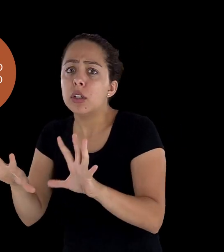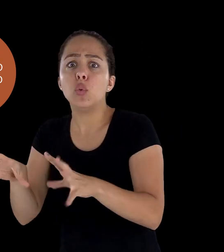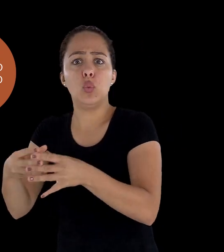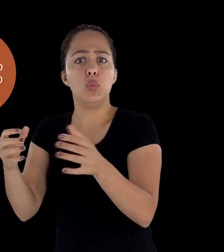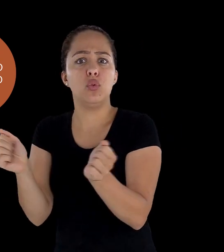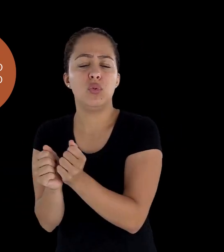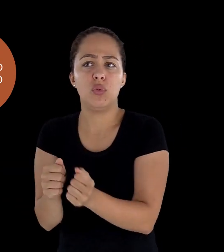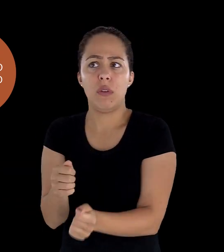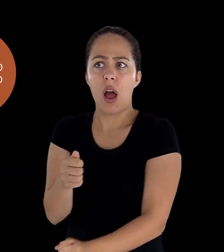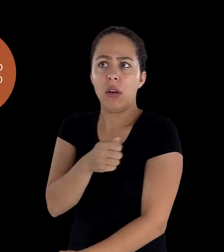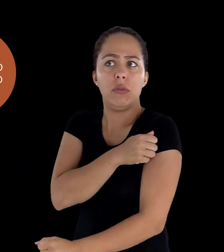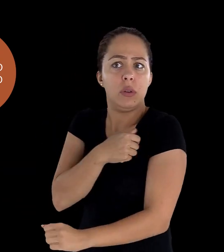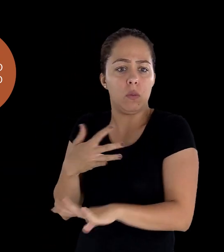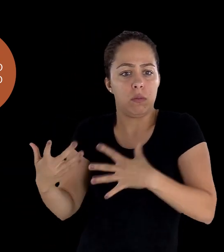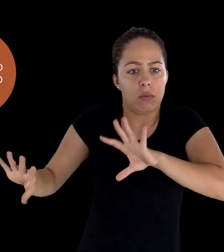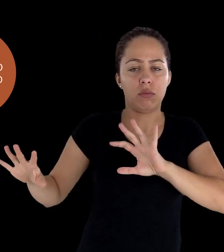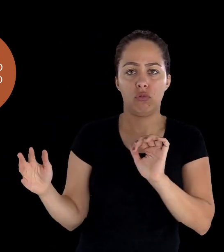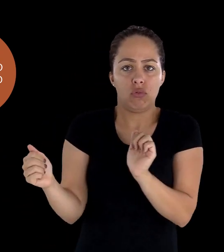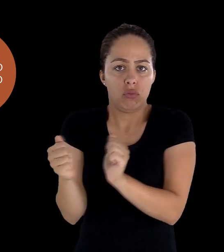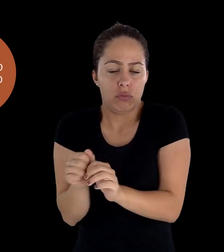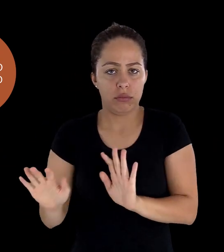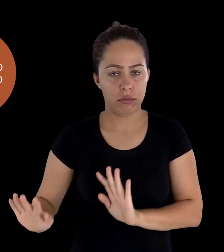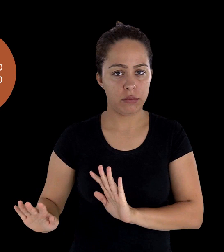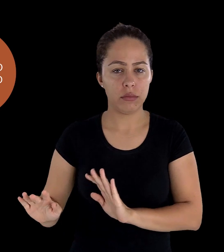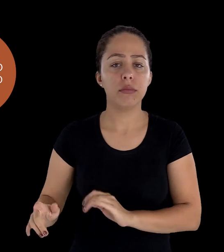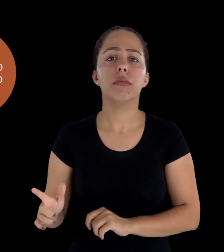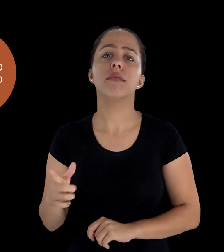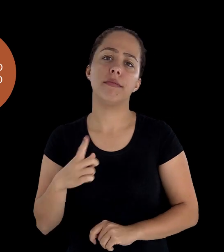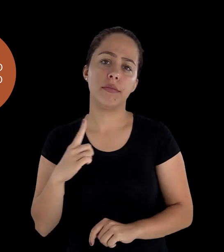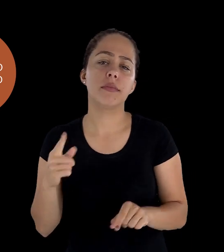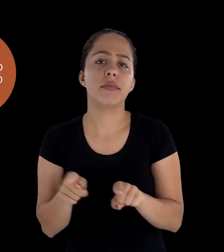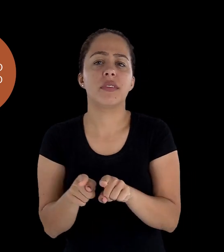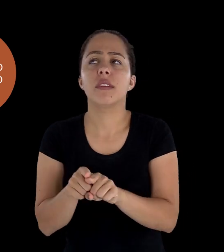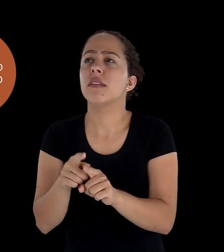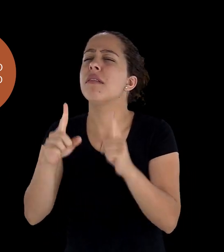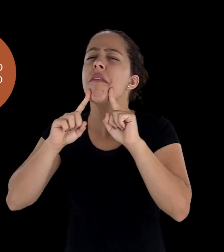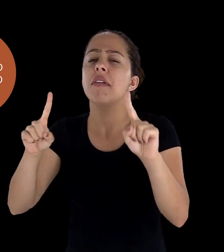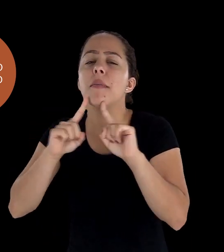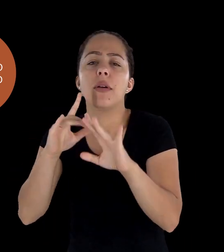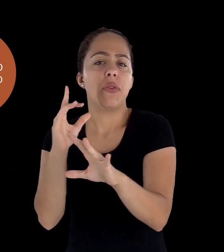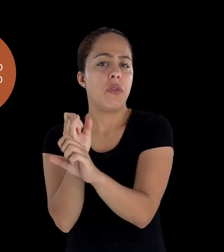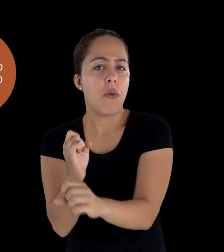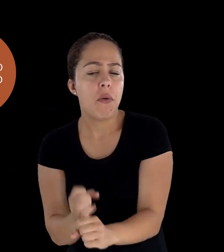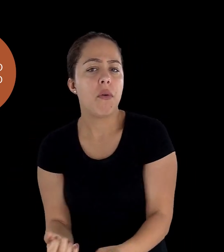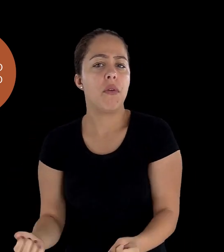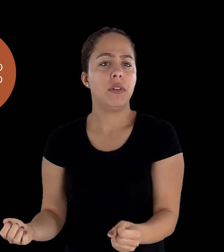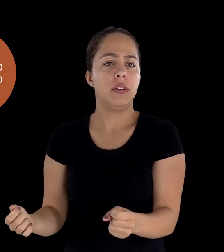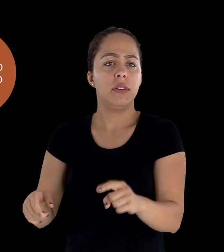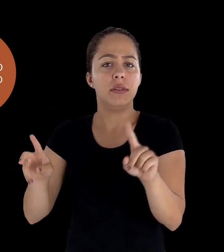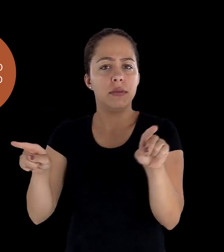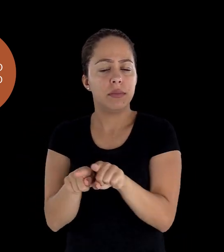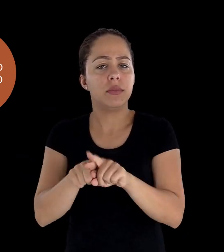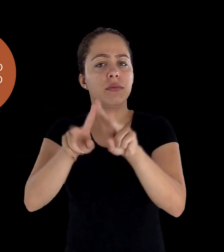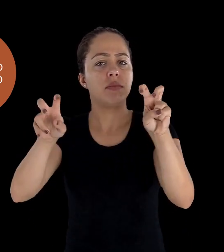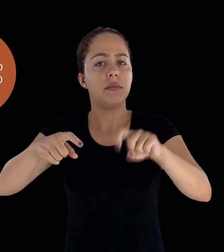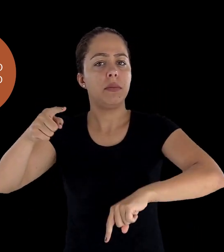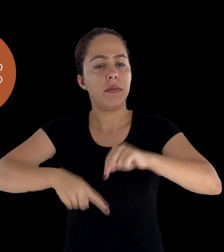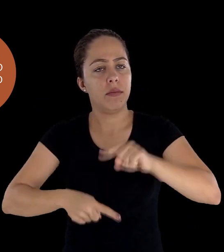reclamações dos alunos em relação a notas, em relação a acesso a materiais, solicitações para enviar atividades